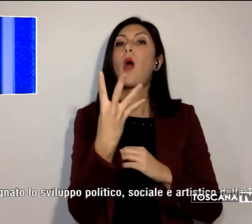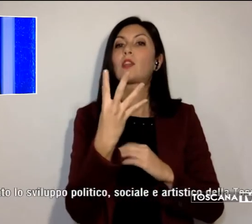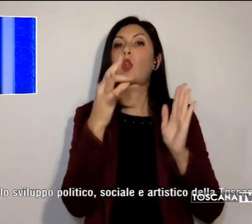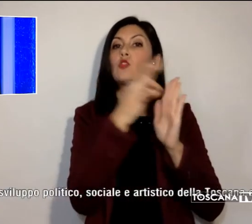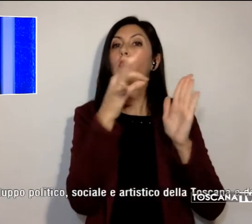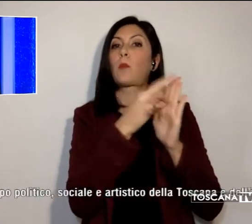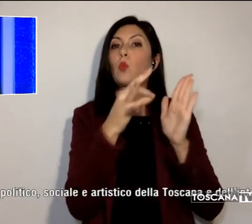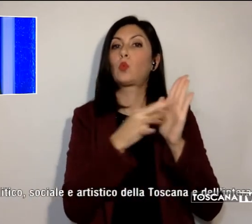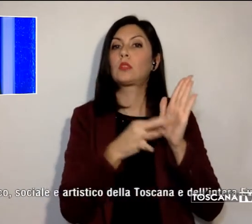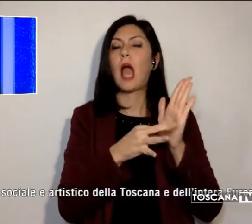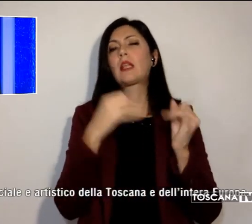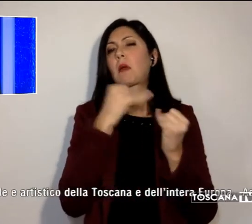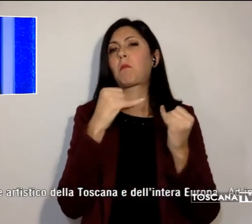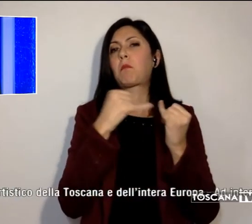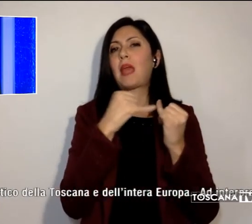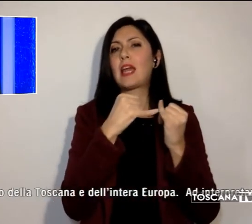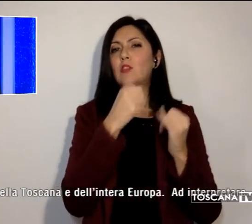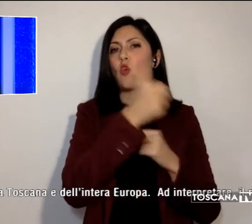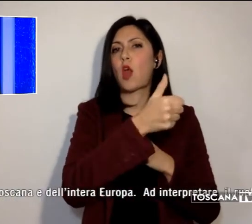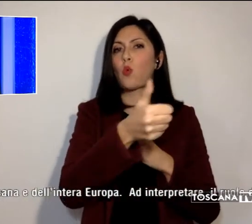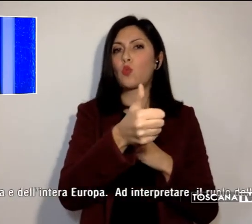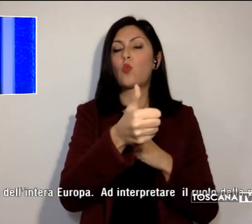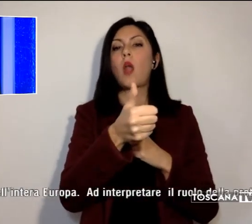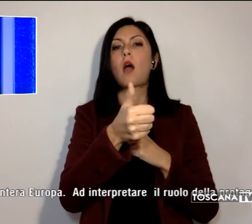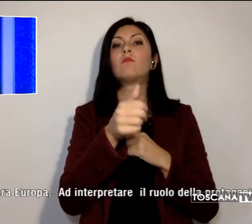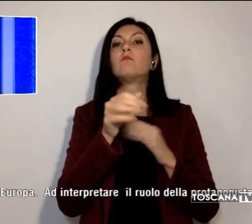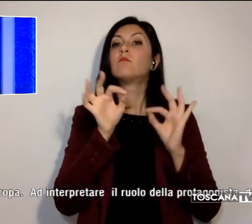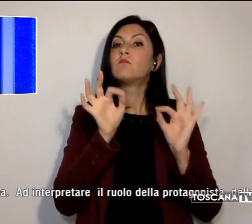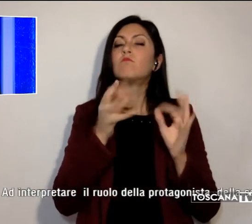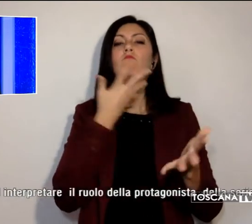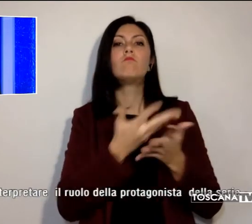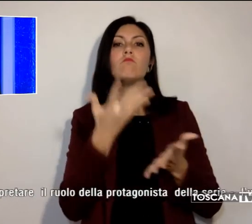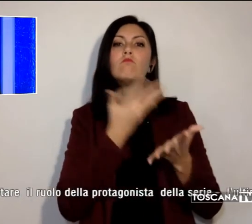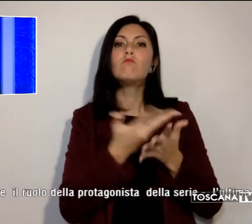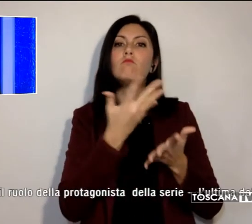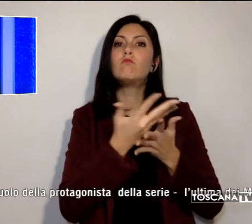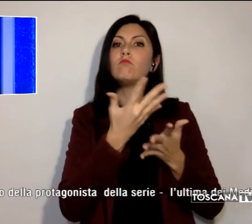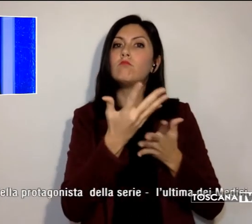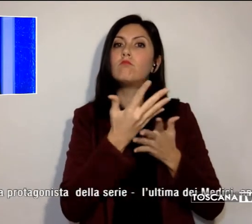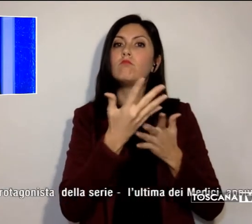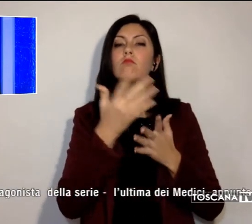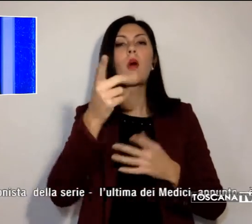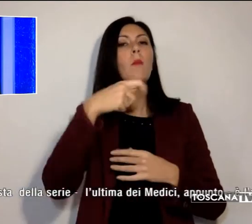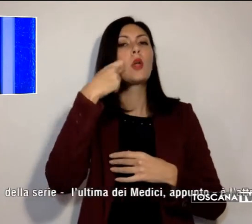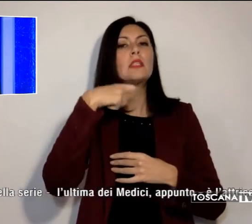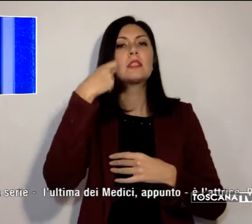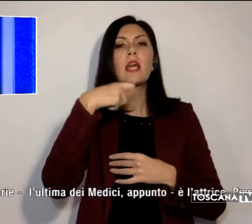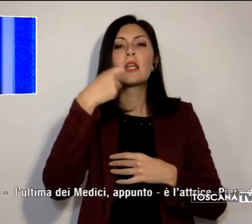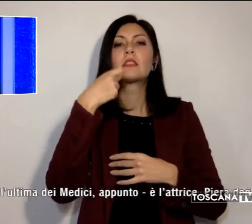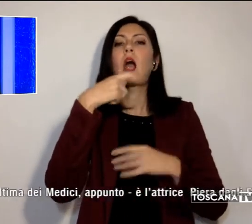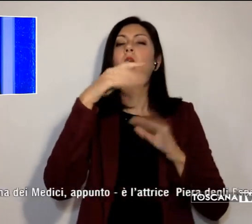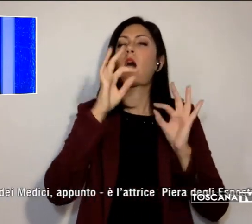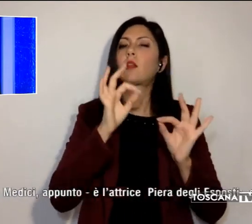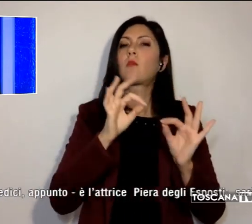mezz'ora ciascuna, nelle quali saranno narrate, in un interessante intreccio tra storia e